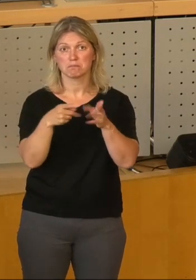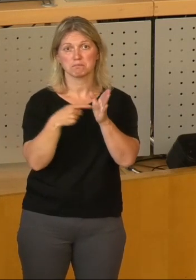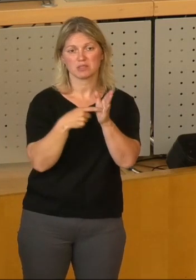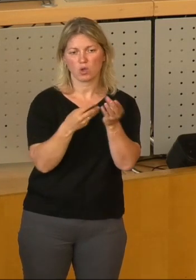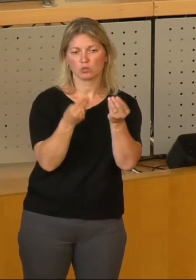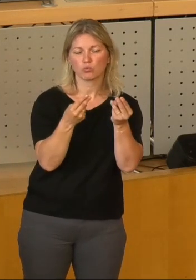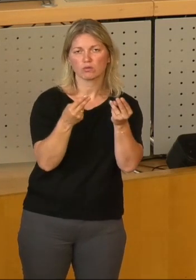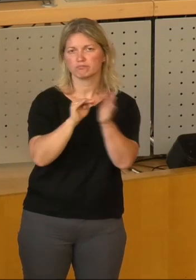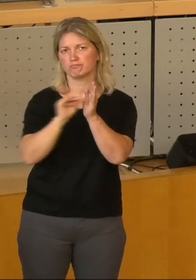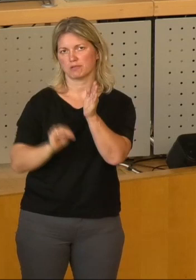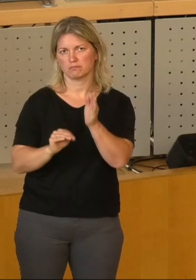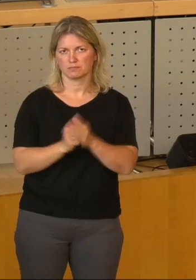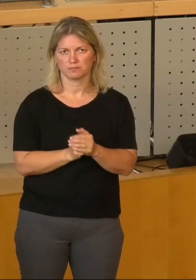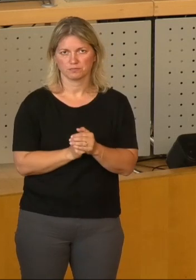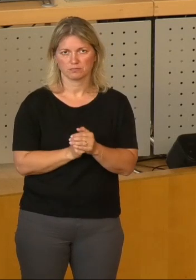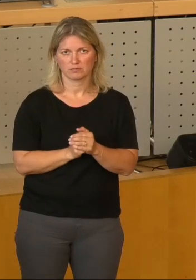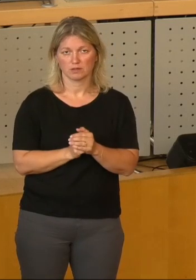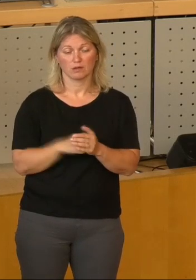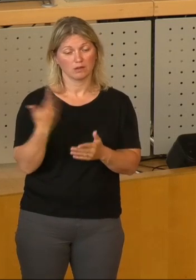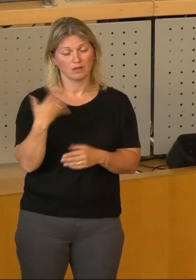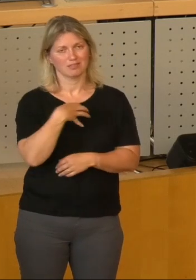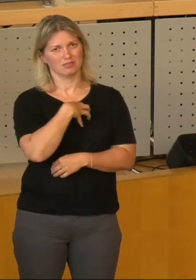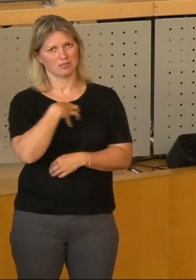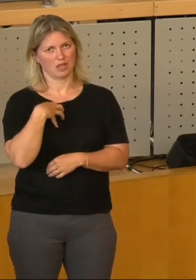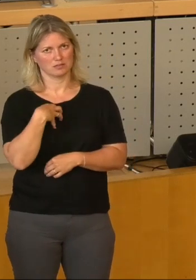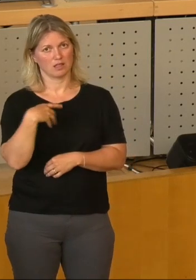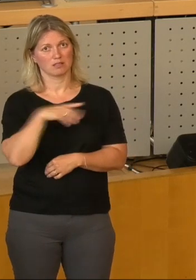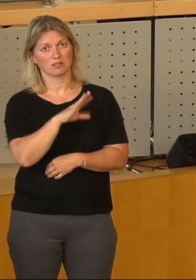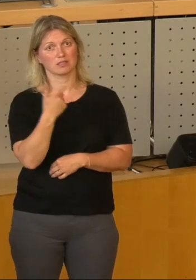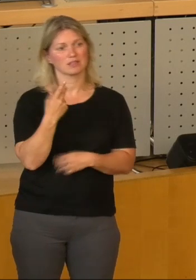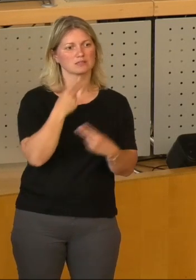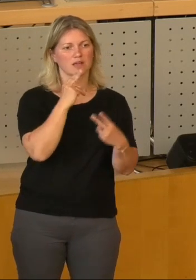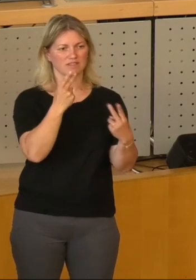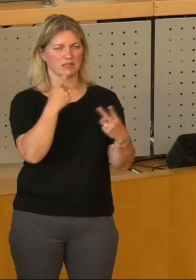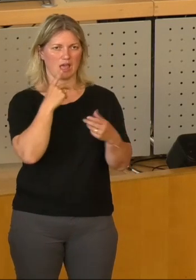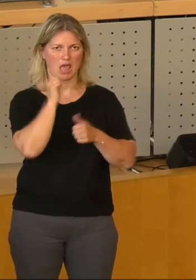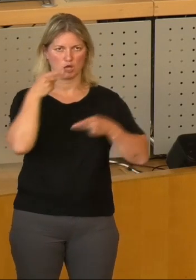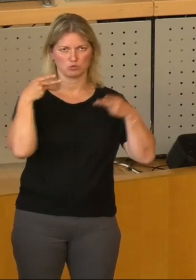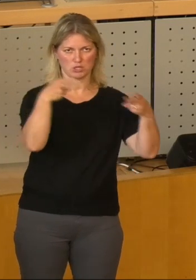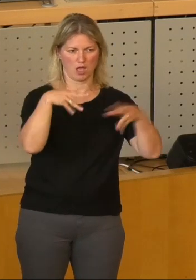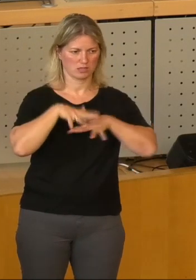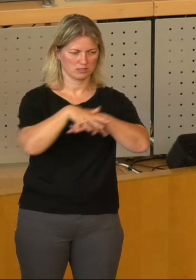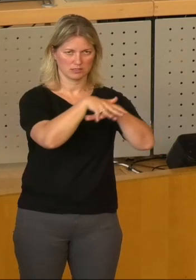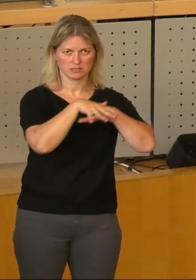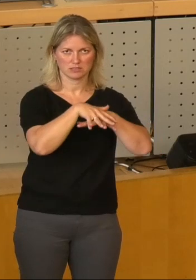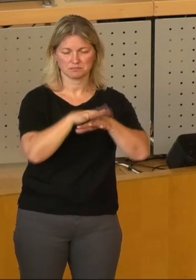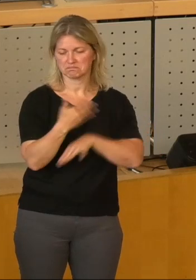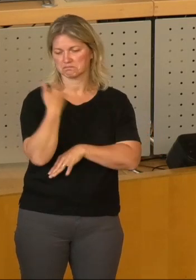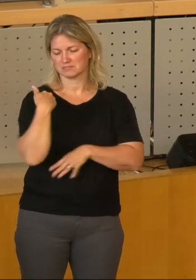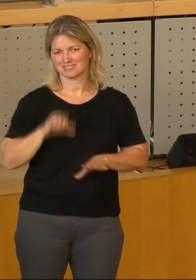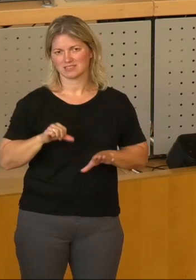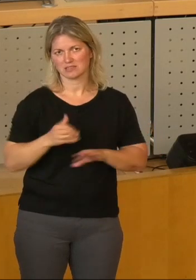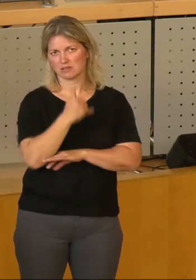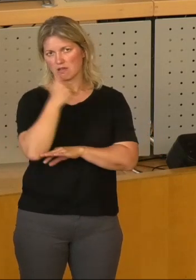Prioritäten der Landeshauptstadt Dresden liegen jedoch auf dem Hauptstraßennetz. In den vergangenen 16 Jahren habe ich in unregelmäßigen